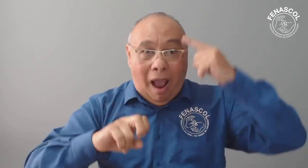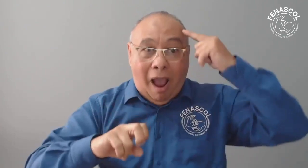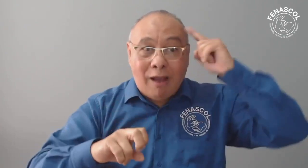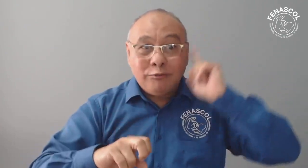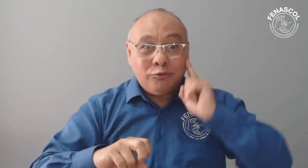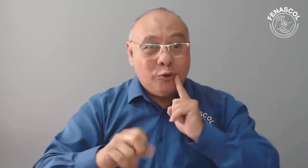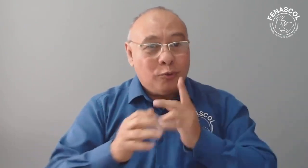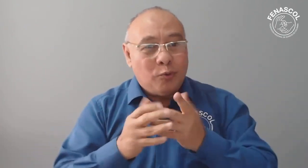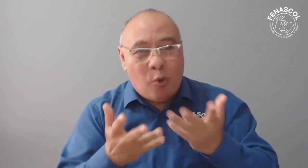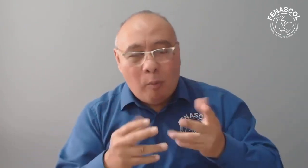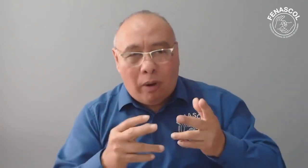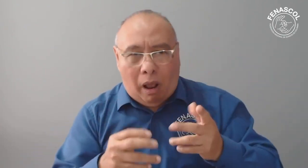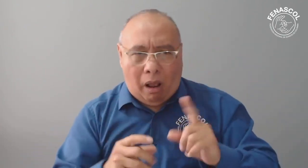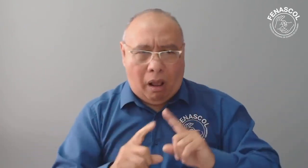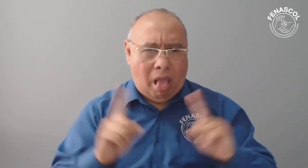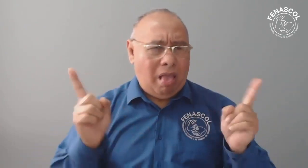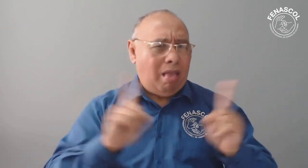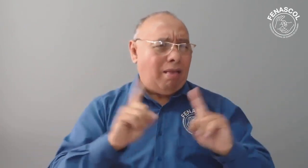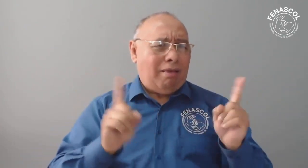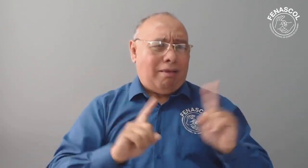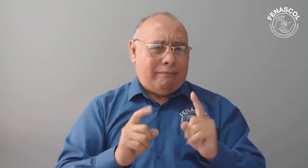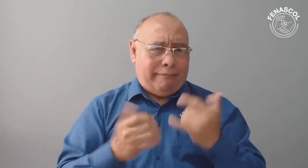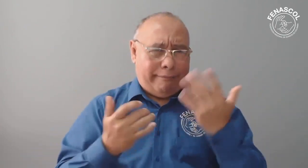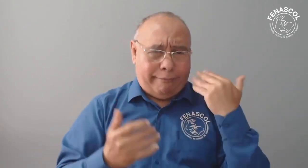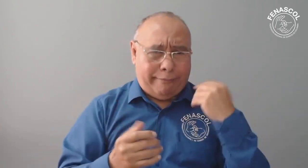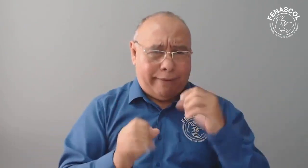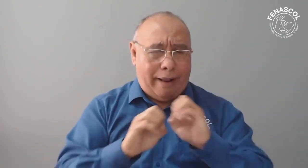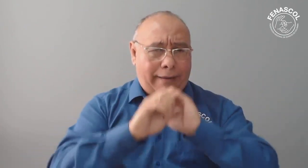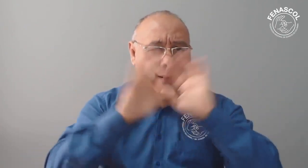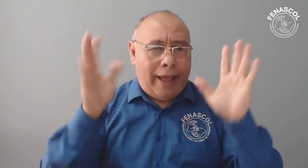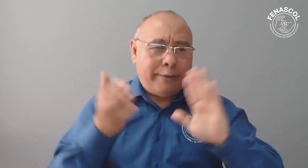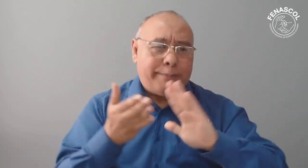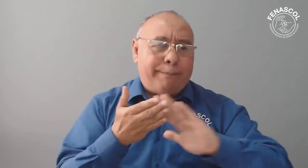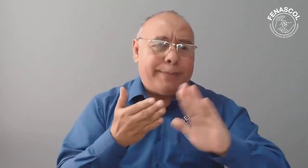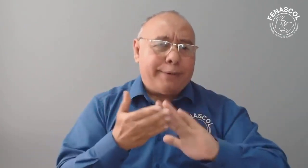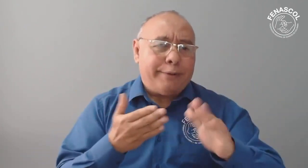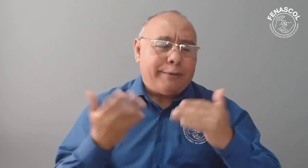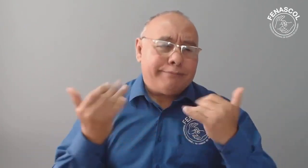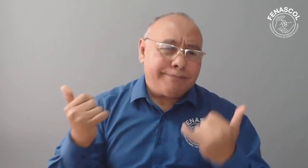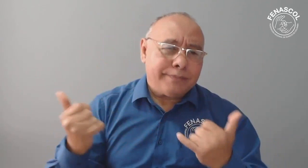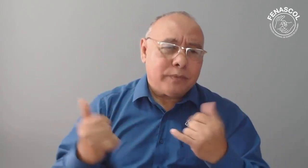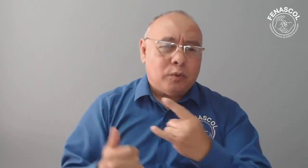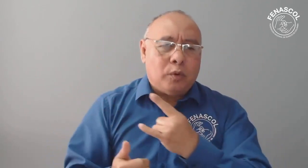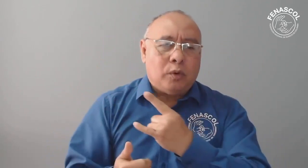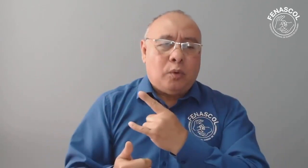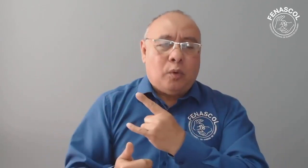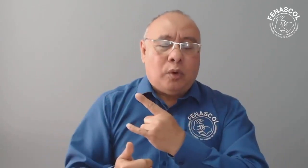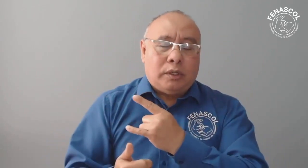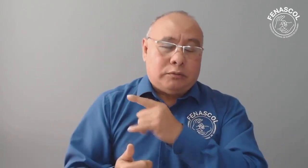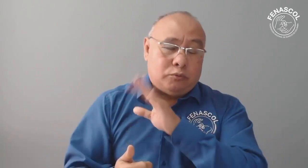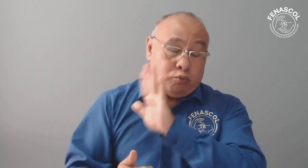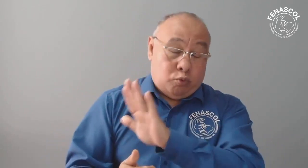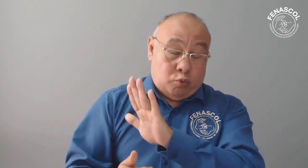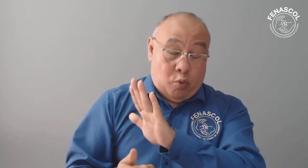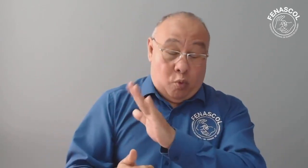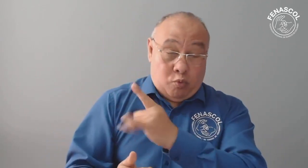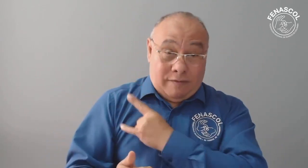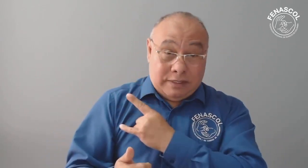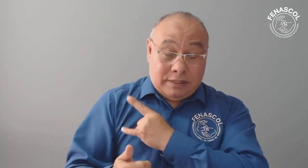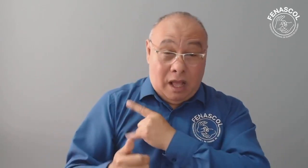comunidad sorda. Resulta que en esta última reunión nos informaron que estas universidades fueron